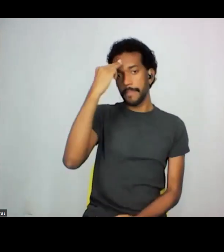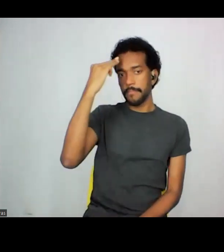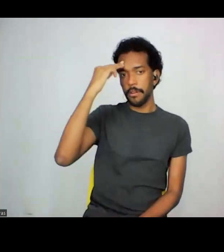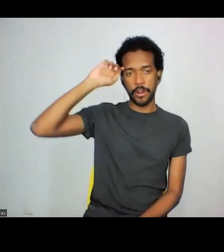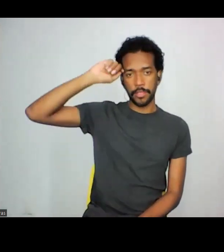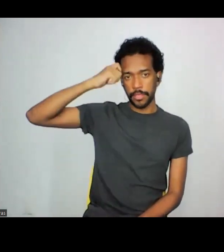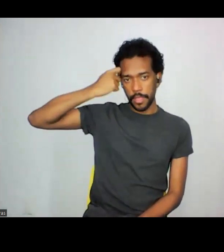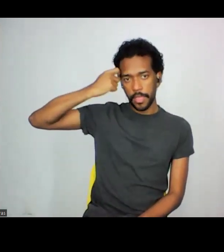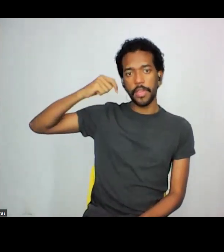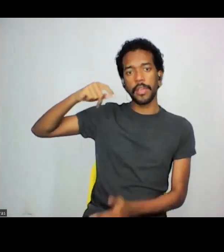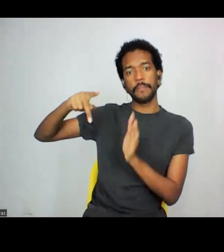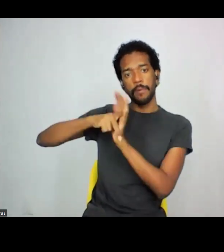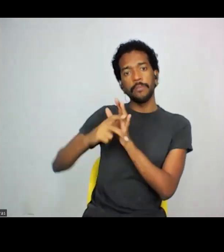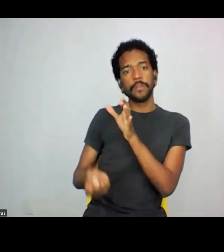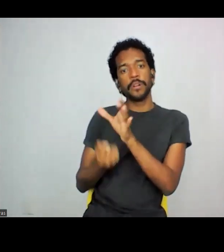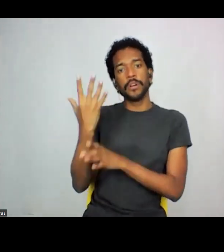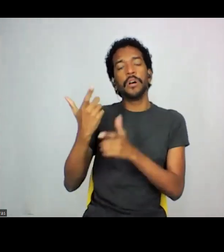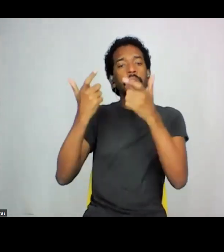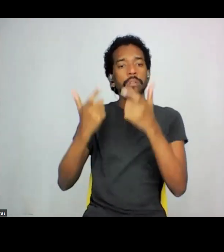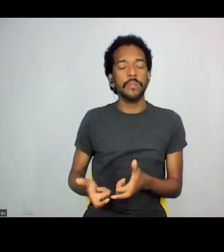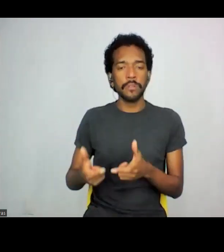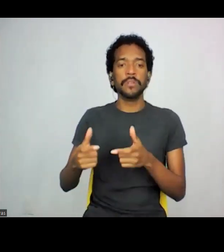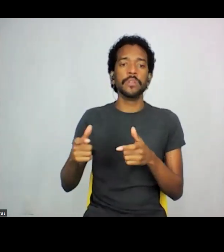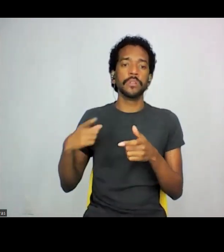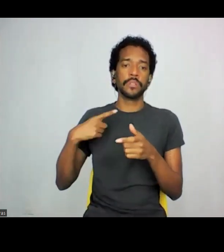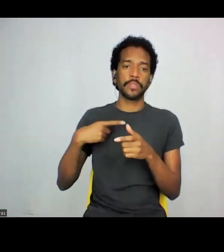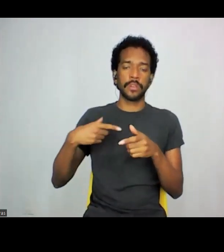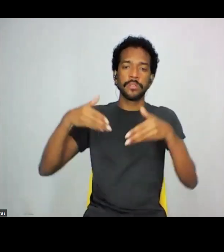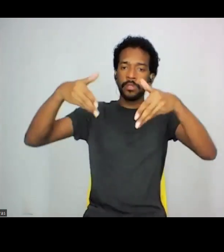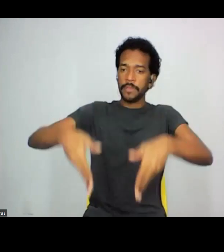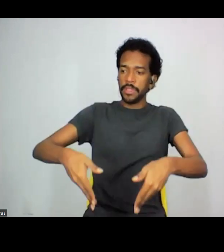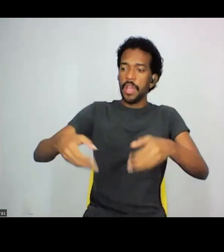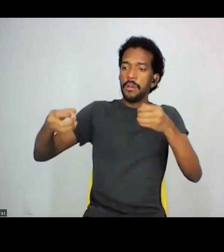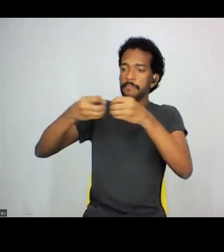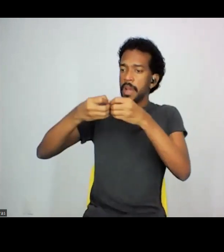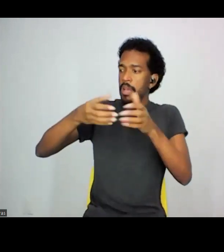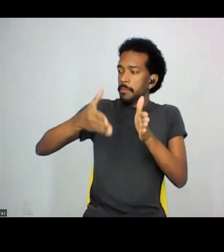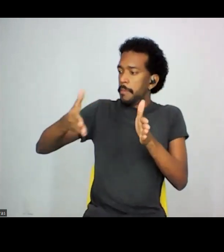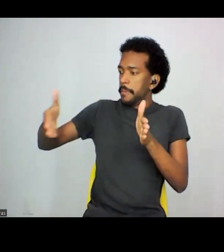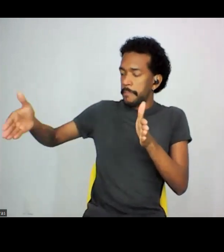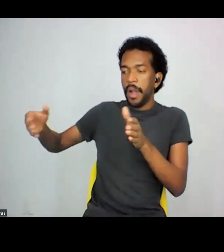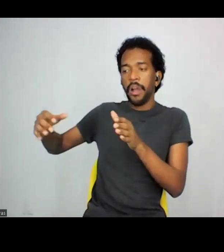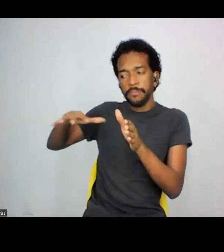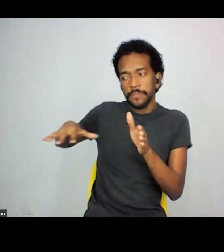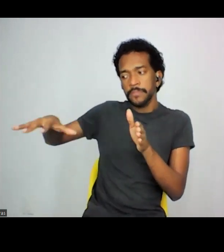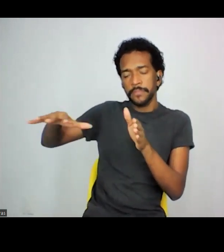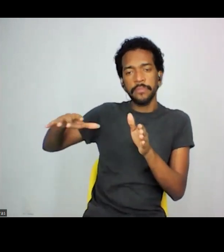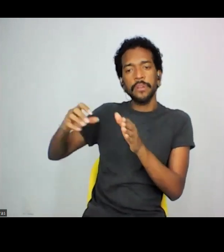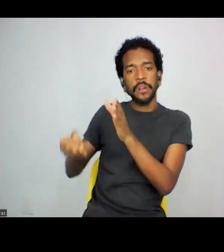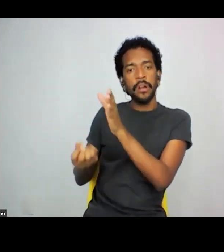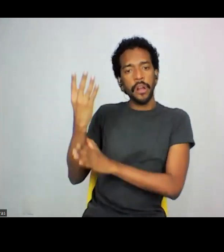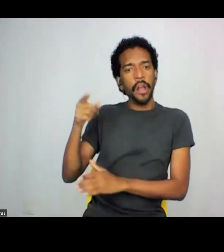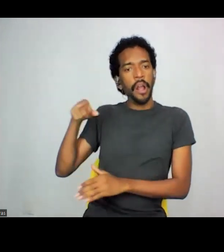criar o memorial dos aflitos, próximo ao cemitério dos aflitos, e eu acho que esse é um desenvolvimento, é